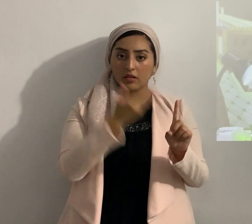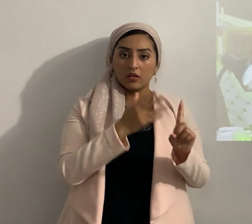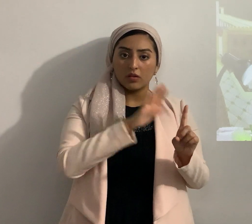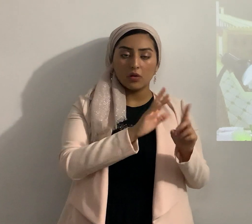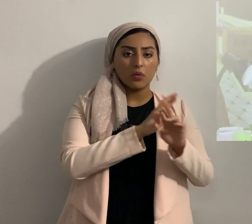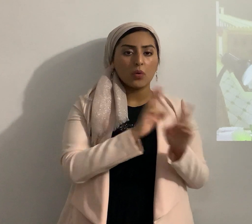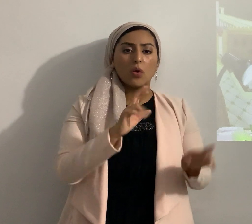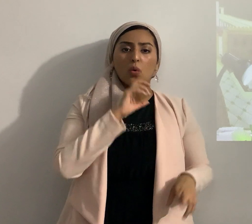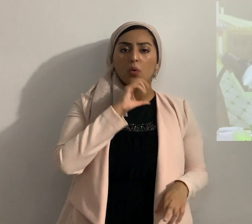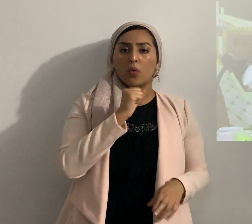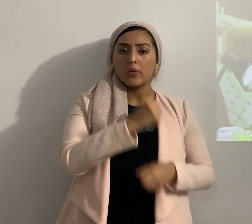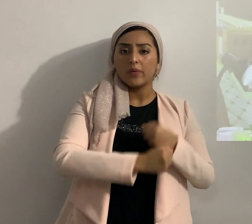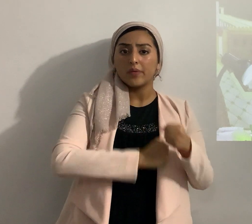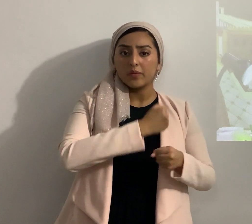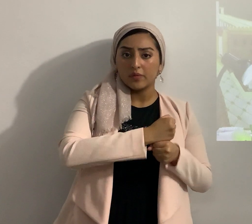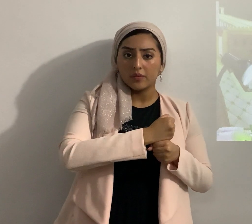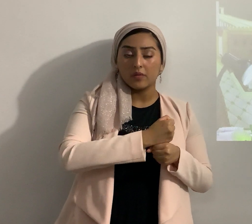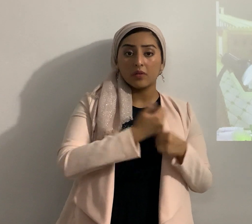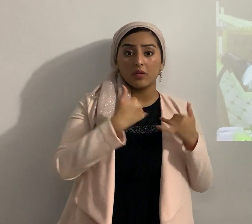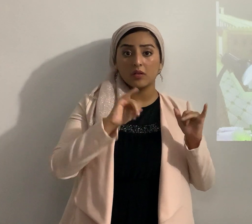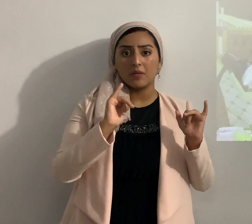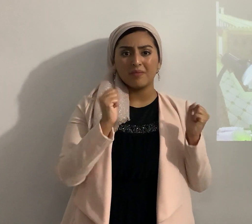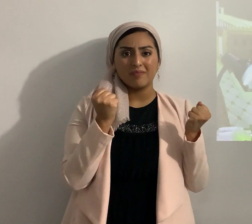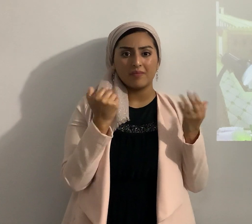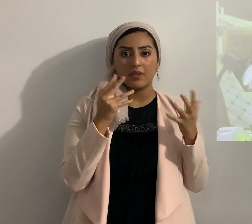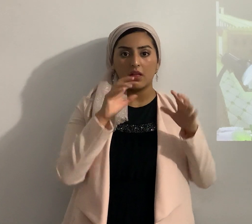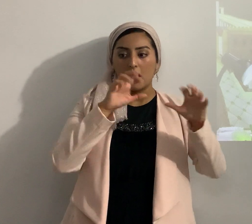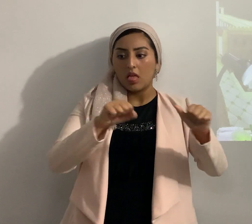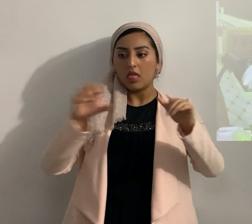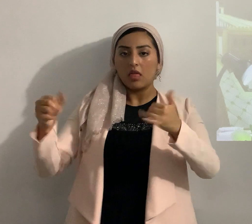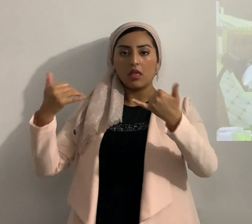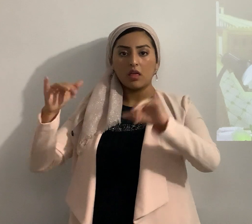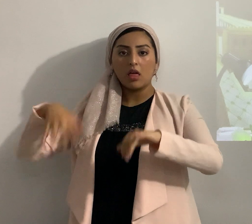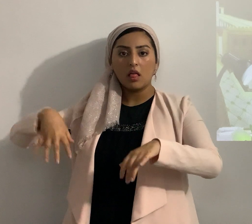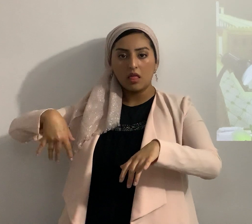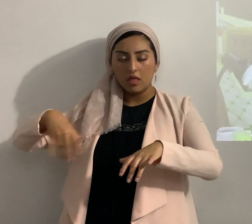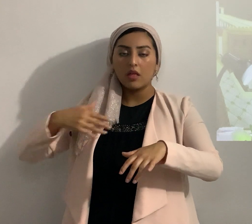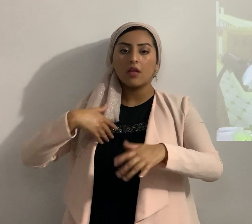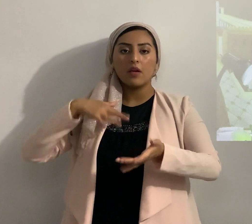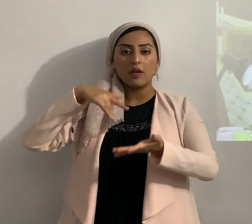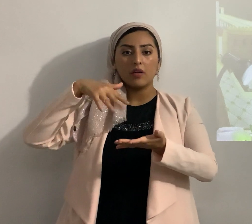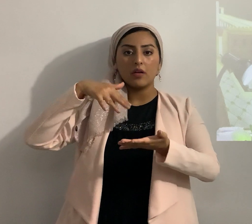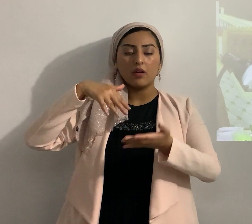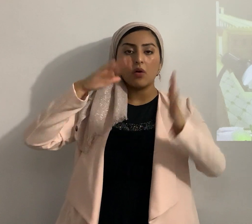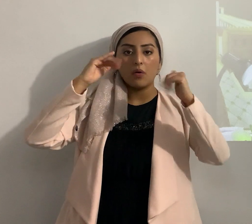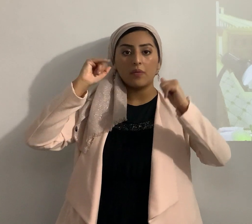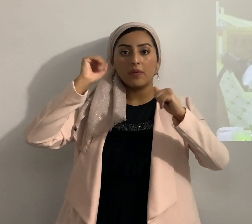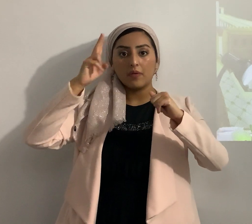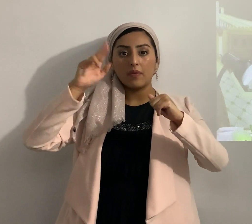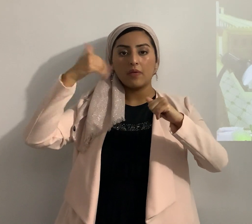viejo de edad avanzada y queda aún mucha tierra por poseer y eso lo vamos a estudiar primeramente el eterno en ocho días